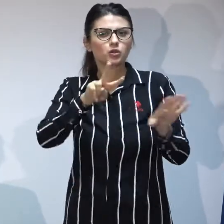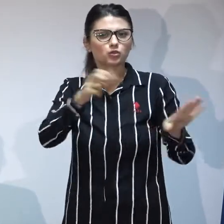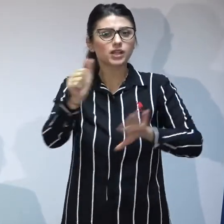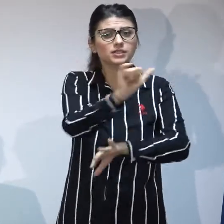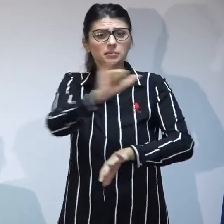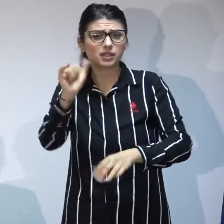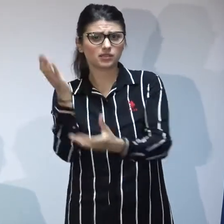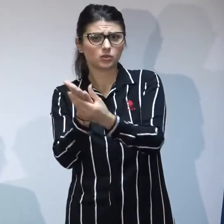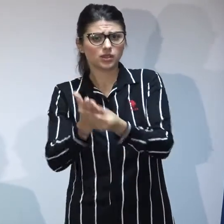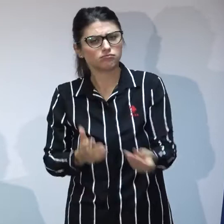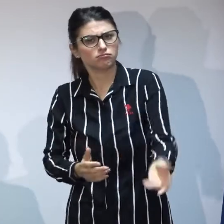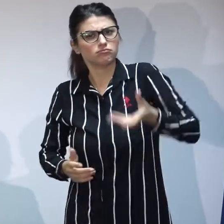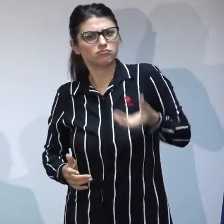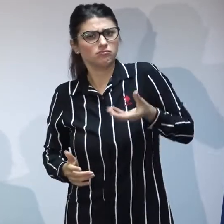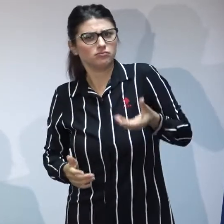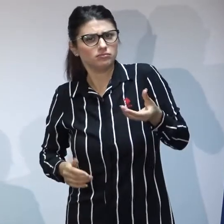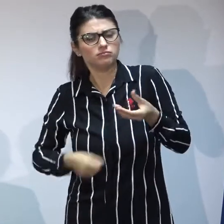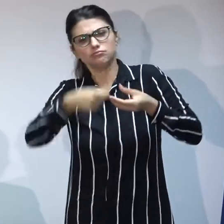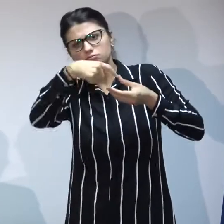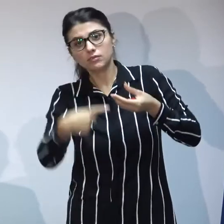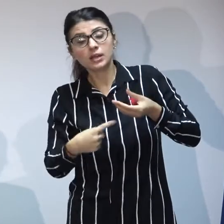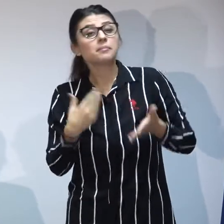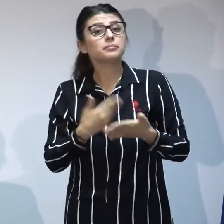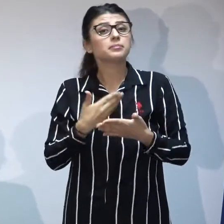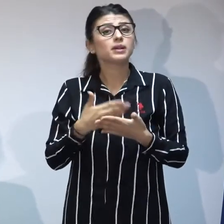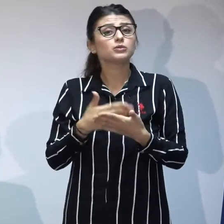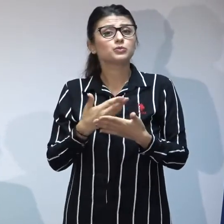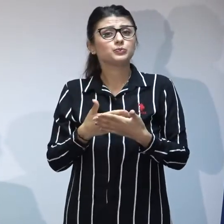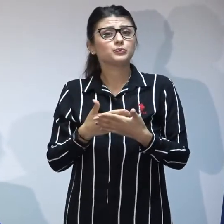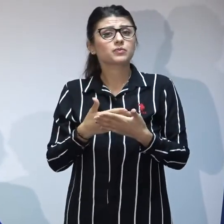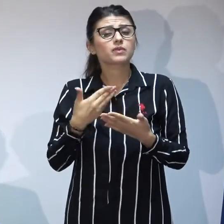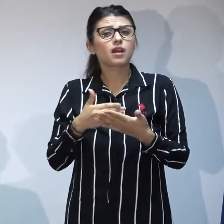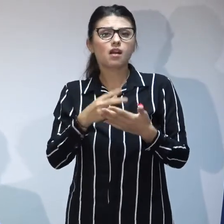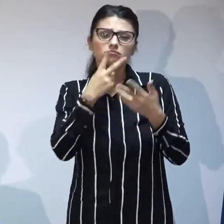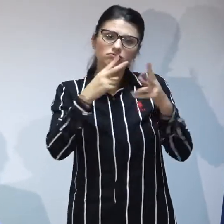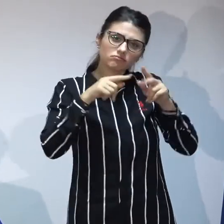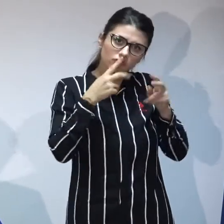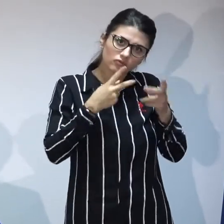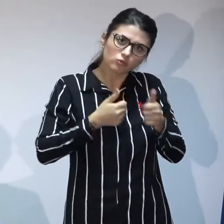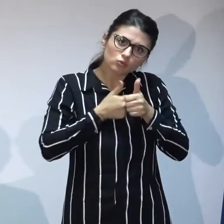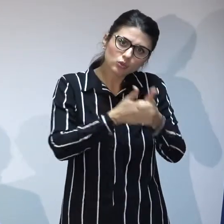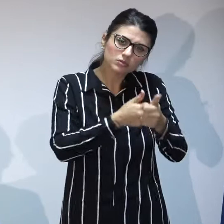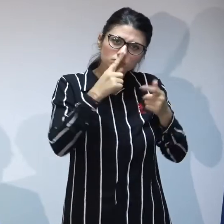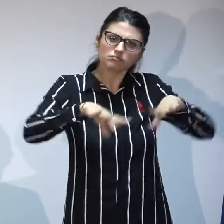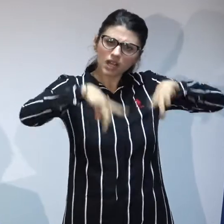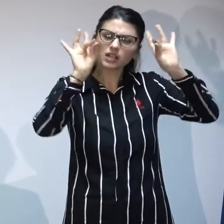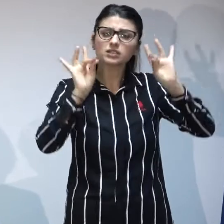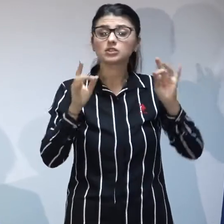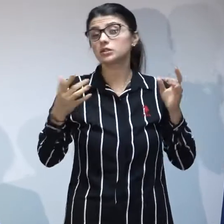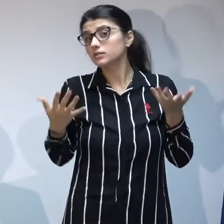dosare pentru a identifica situațiile în care